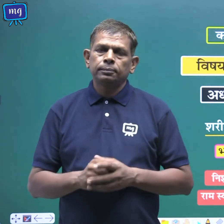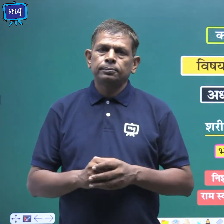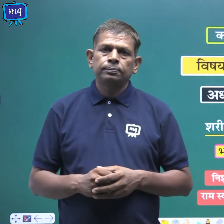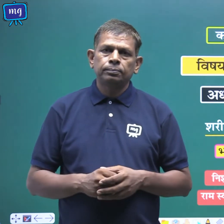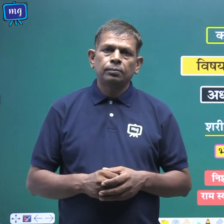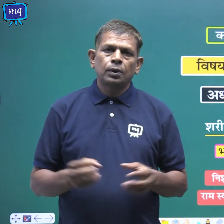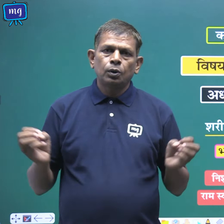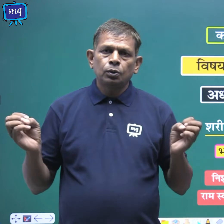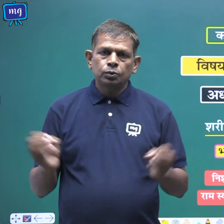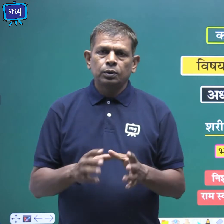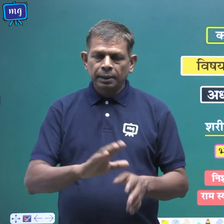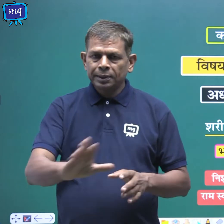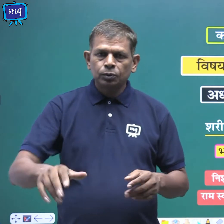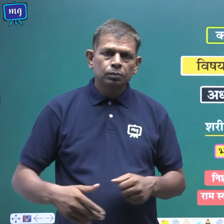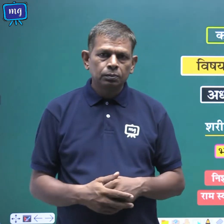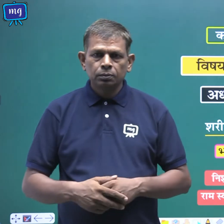शुरू करें बच्चो